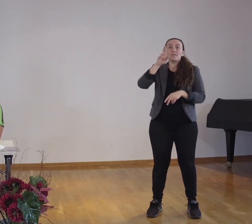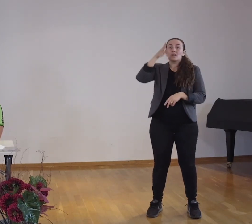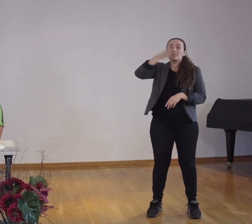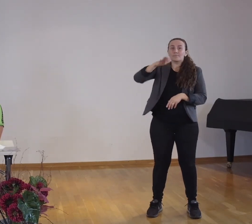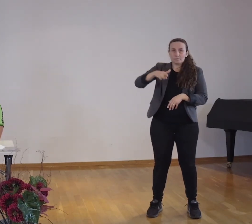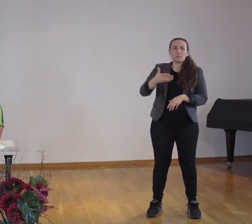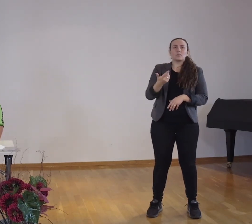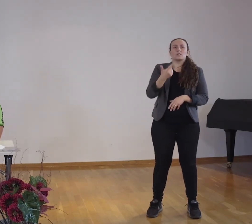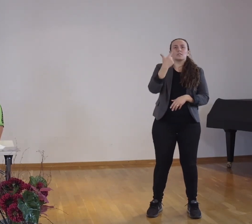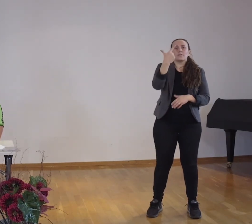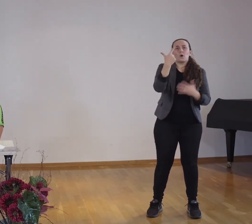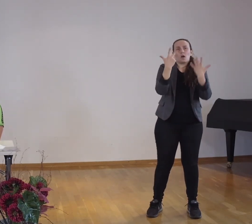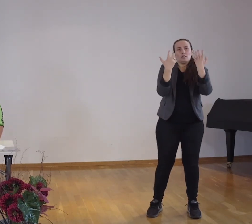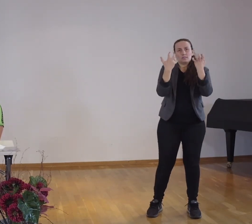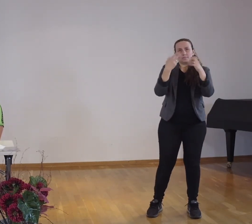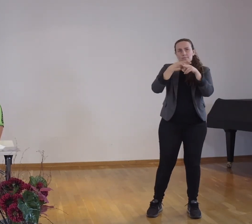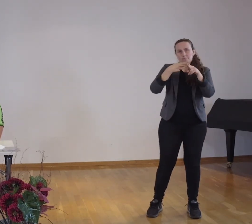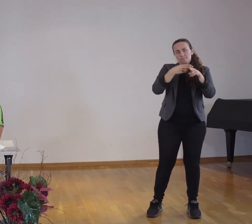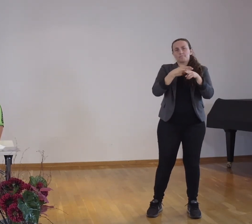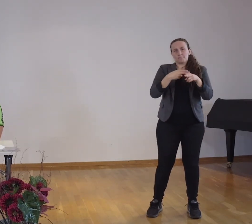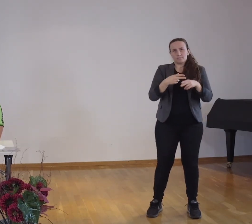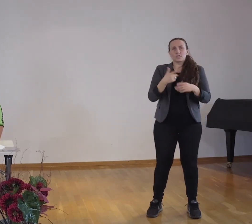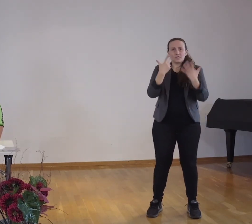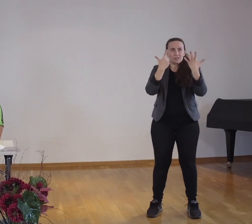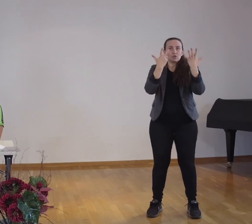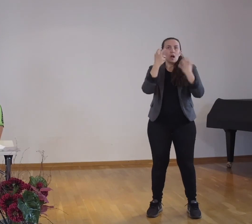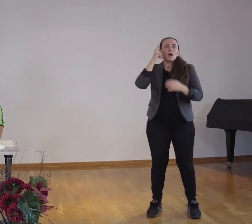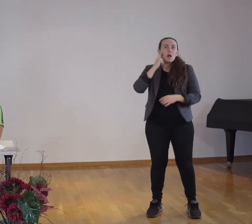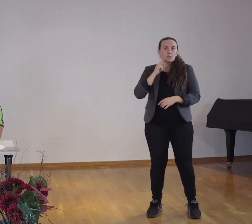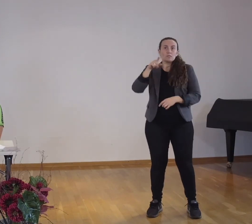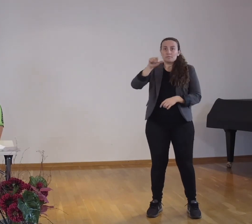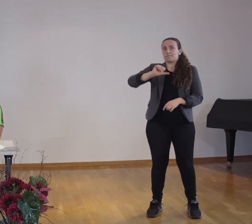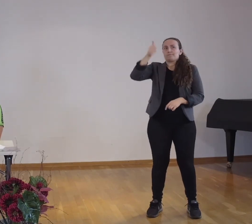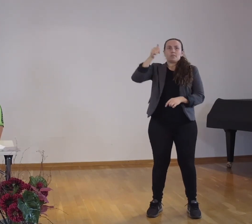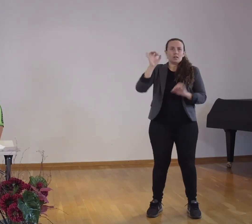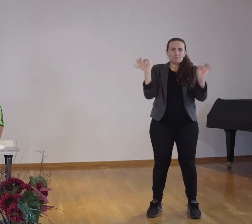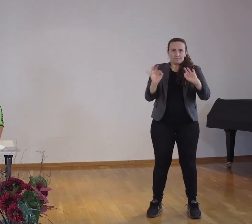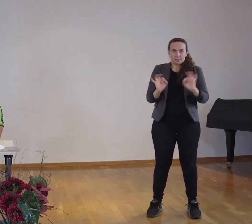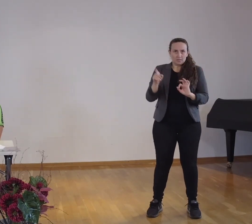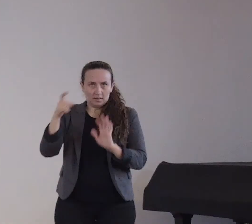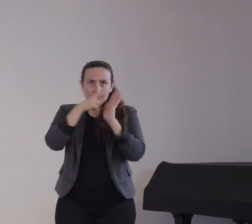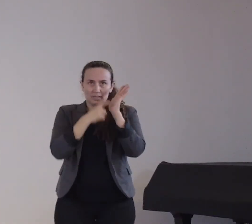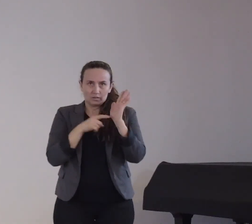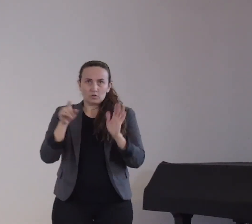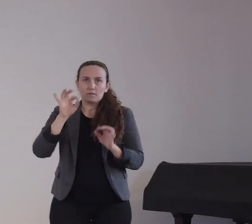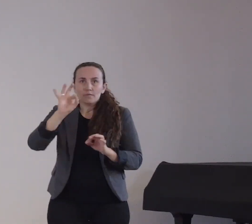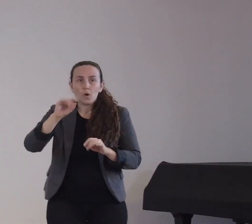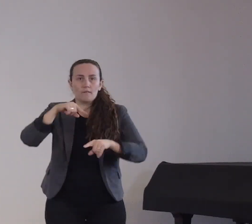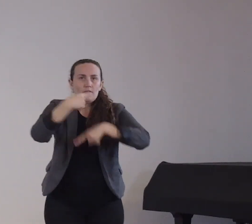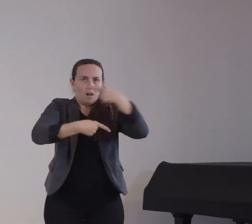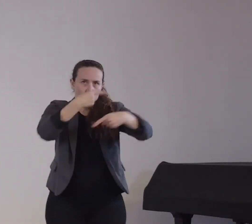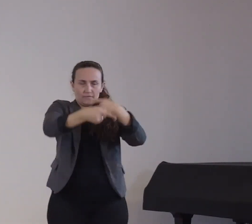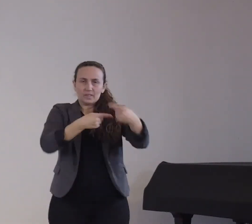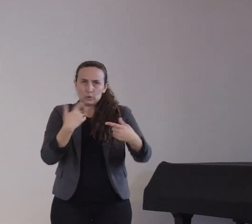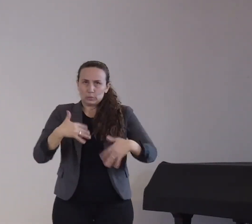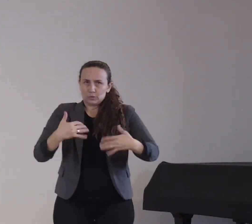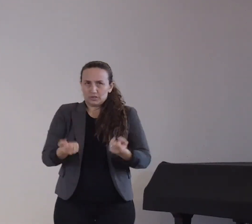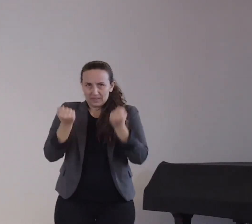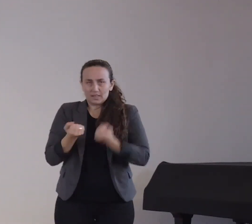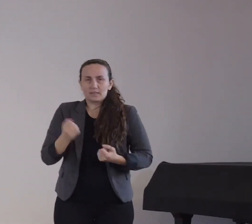Hauptrisikofaktor für einen schweren Verlauf einer Erkrankung mit SARS-CoV-2 und für ein